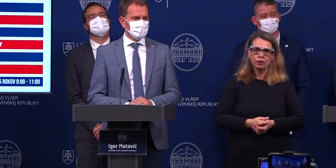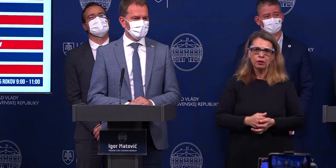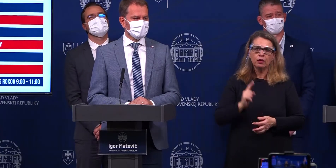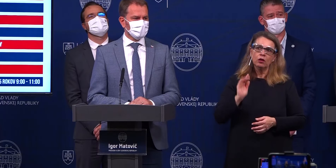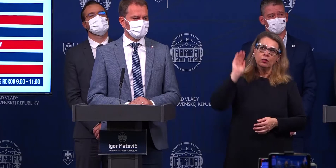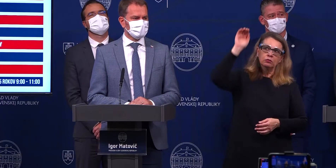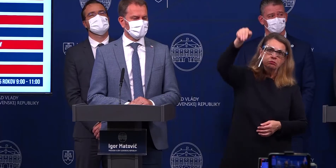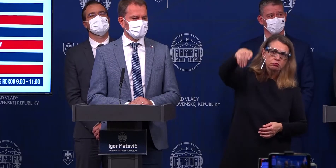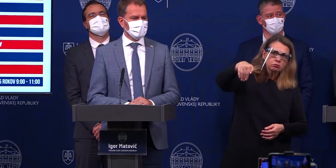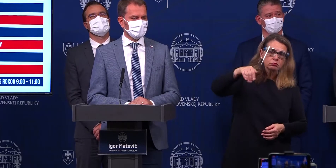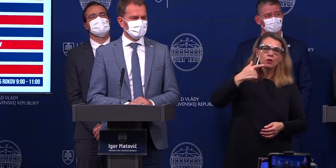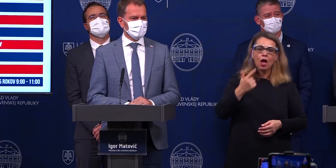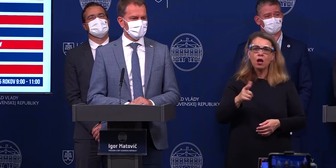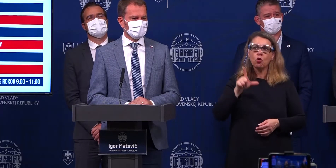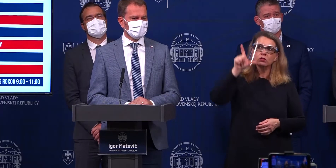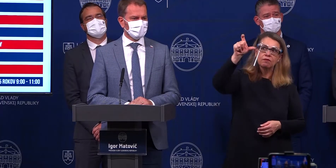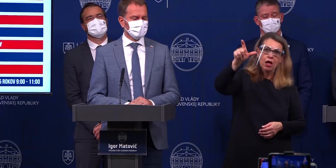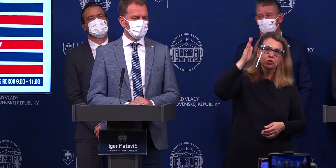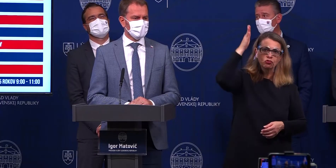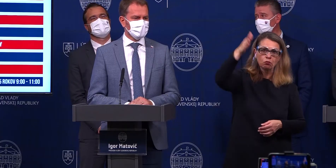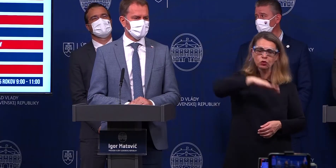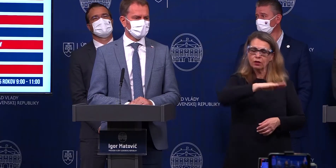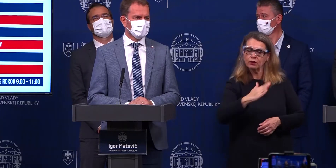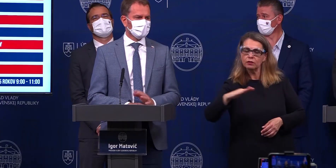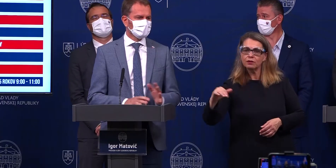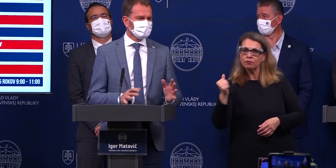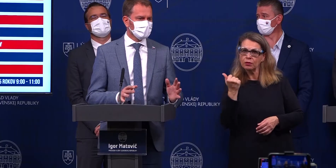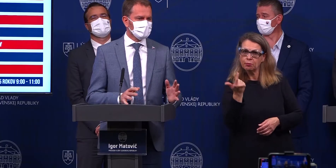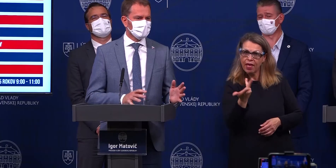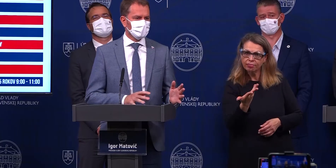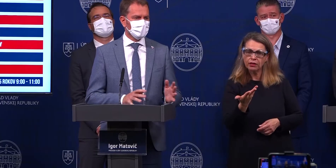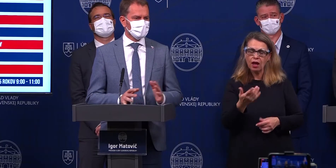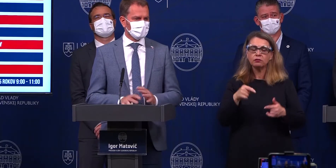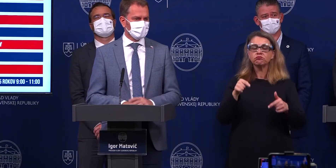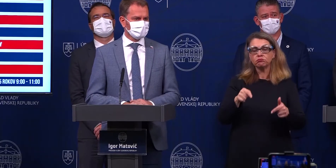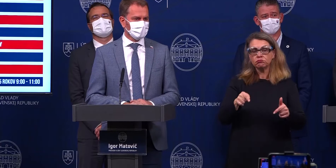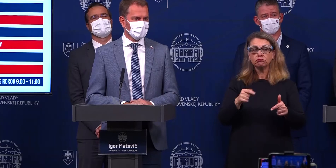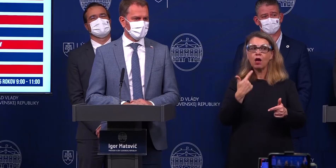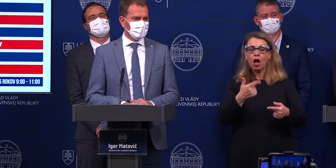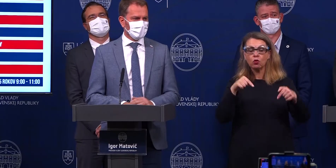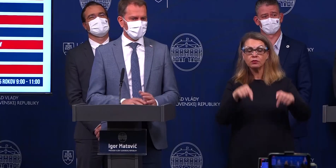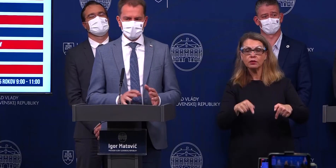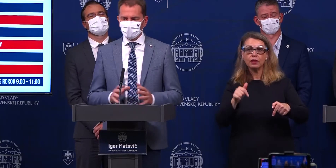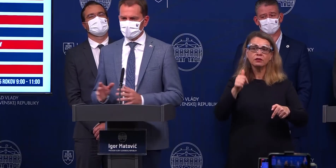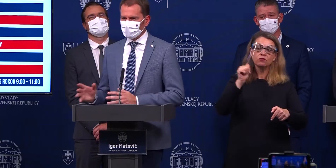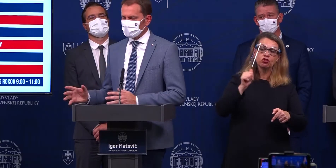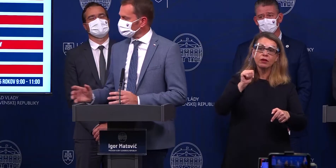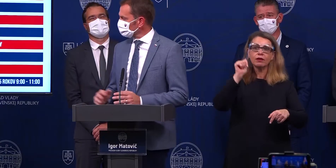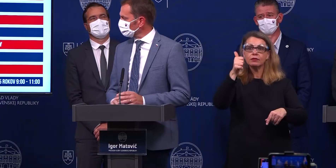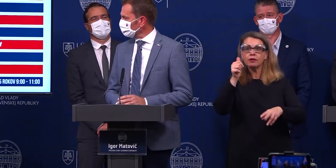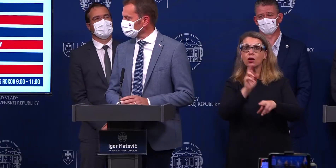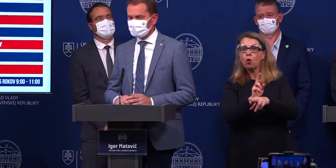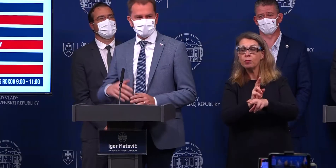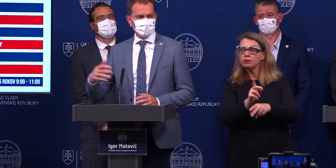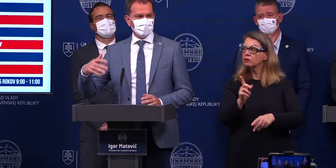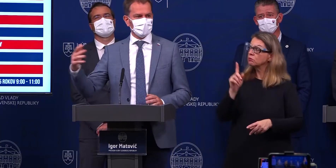kľzavý median plus-minus za dva týždne, to bude obraz našich skutkov dnes, včera a zajtra. A tieto opatrenia, kým